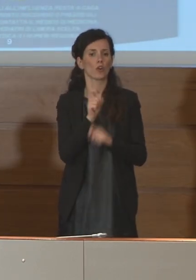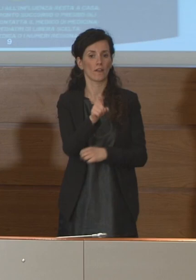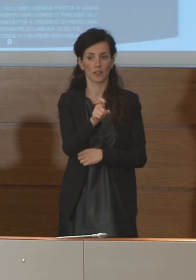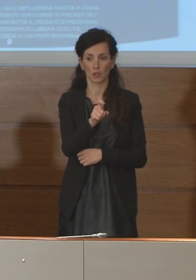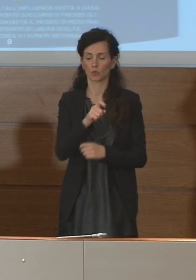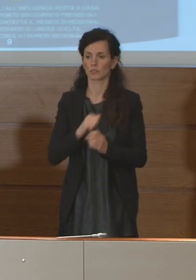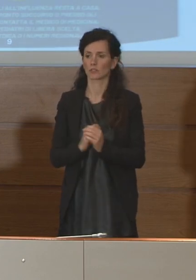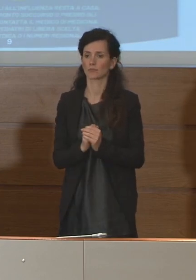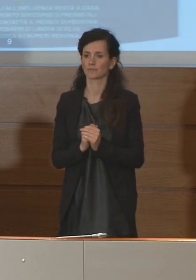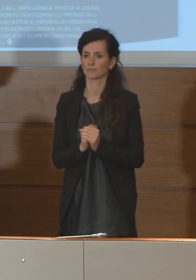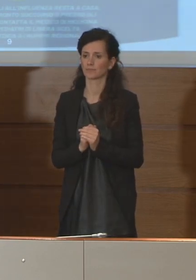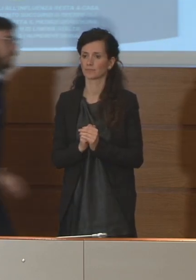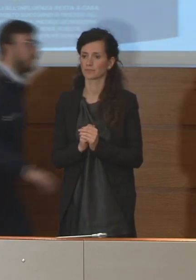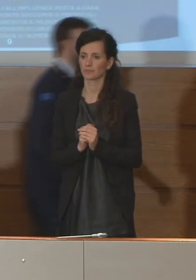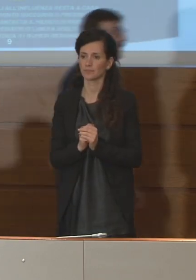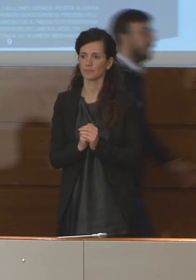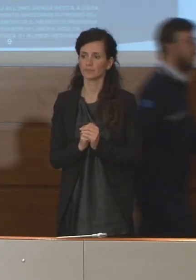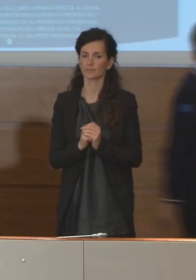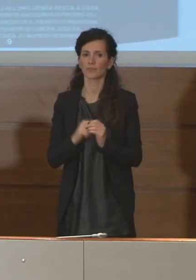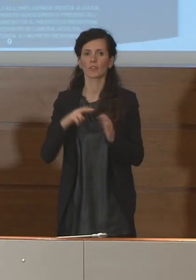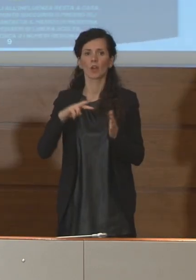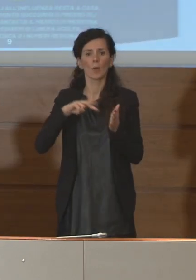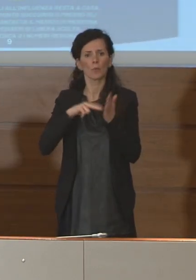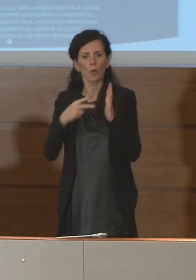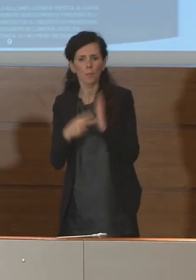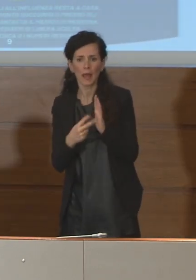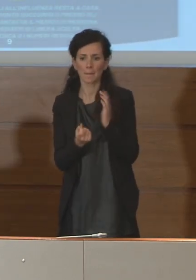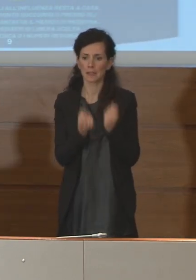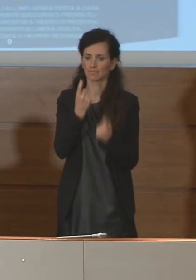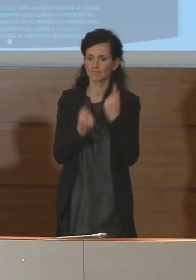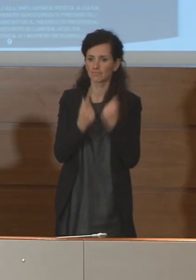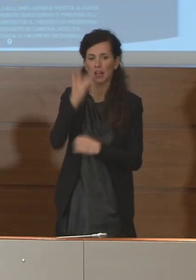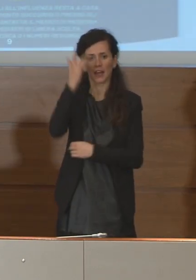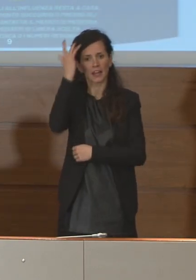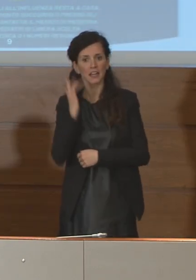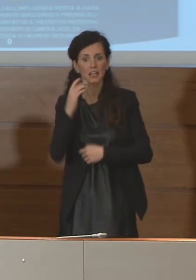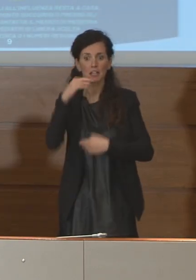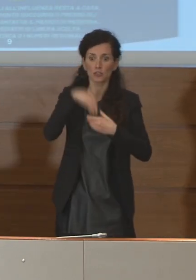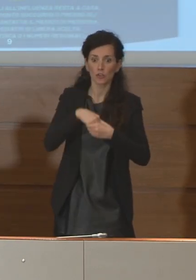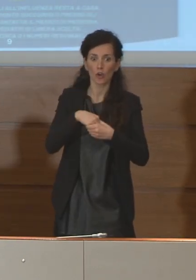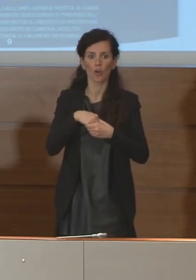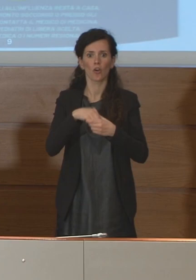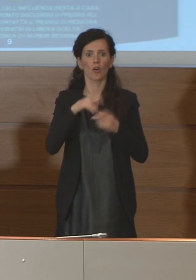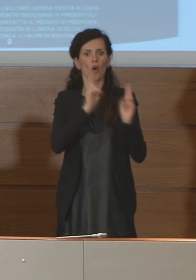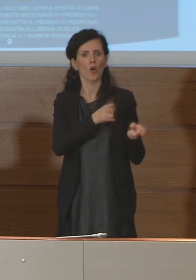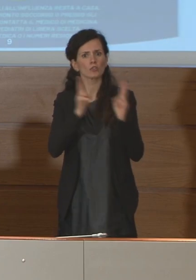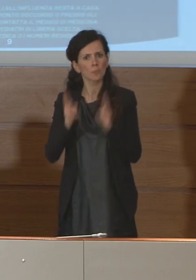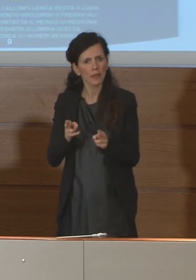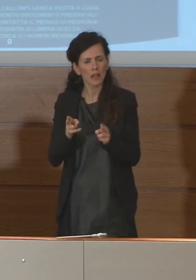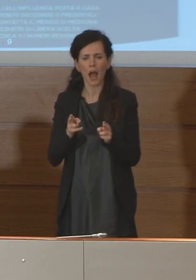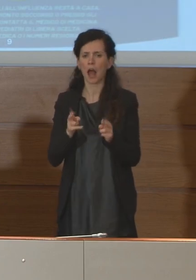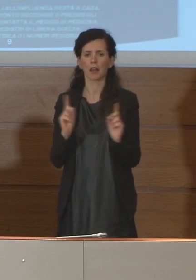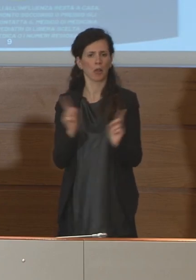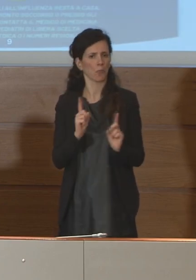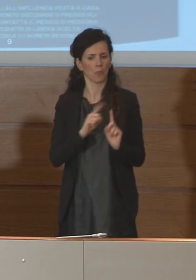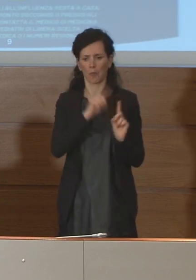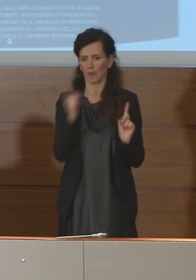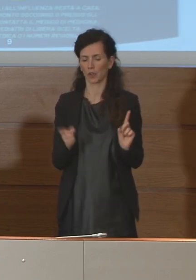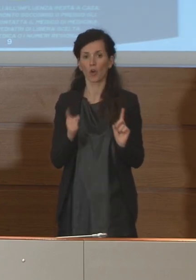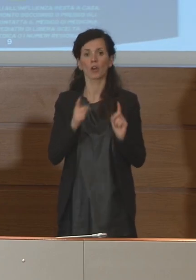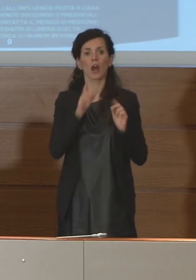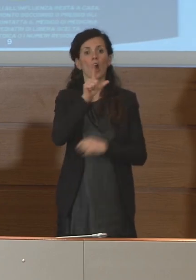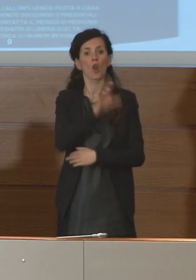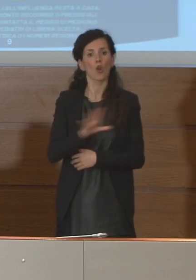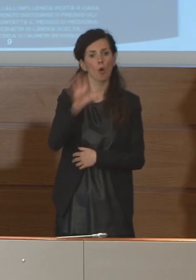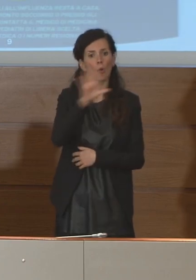Non ci sono stati problemi, criticità nei nostri ospedali, anche quelli della Lombardia che sono particolarmente